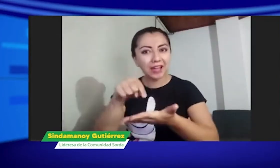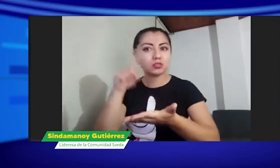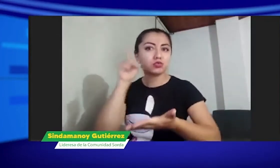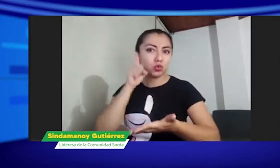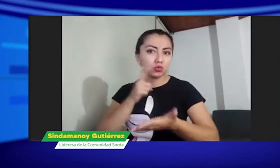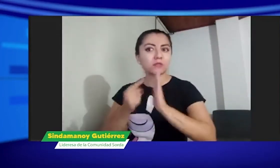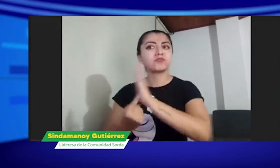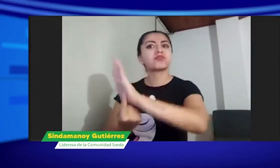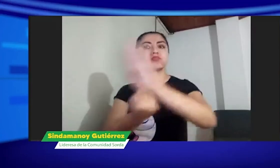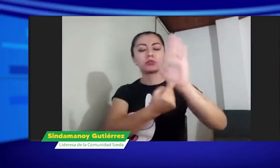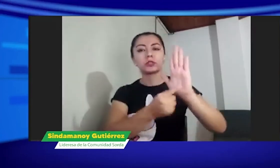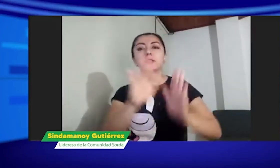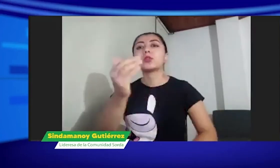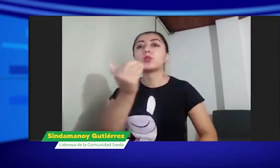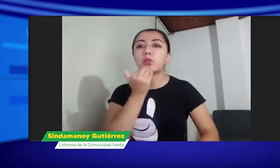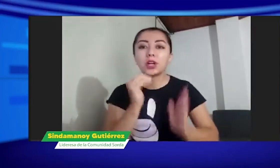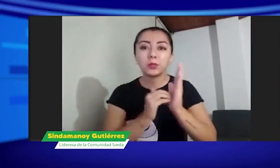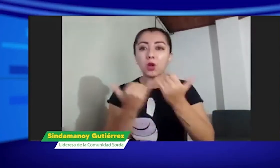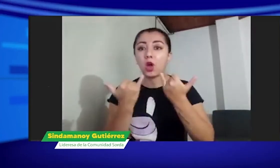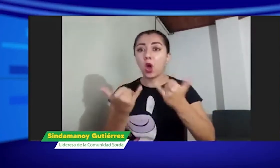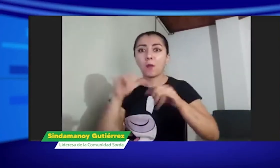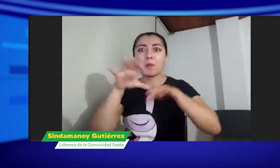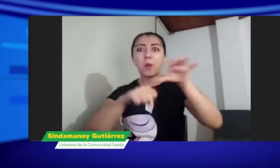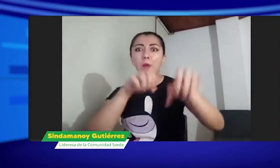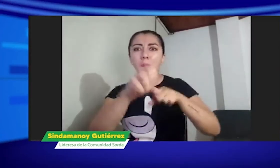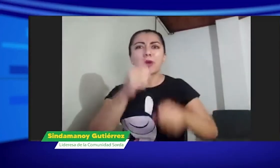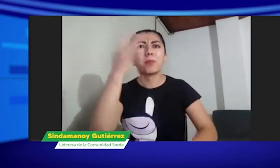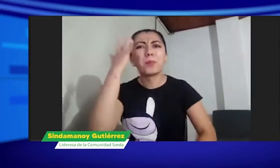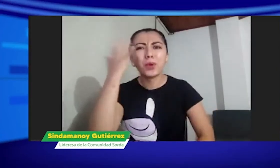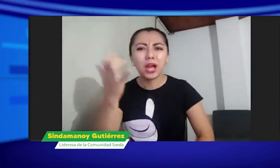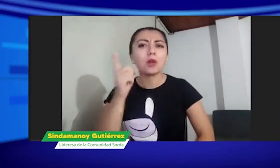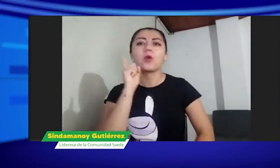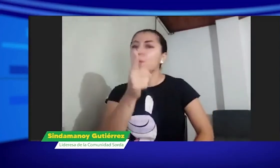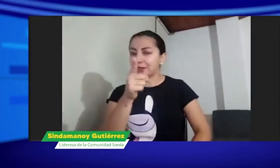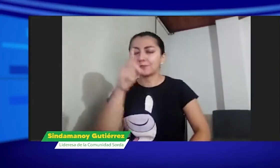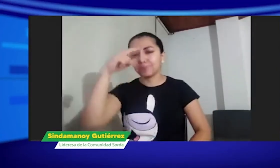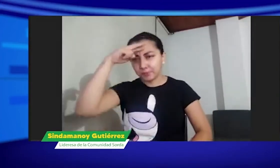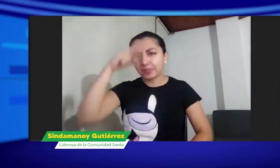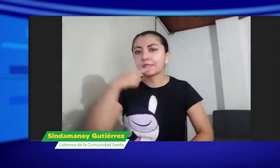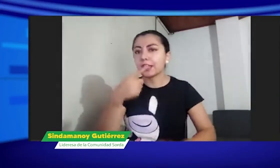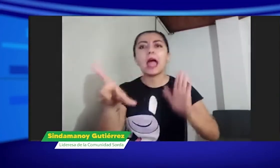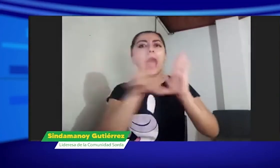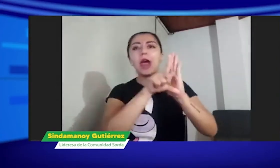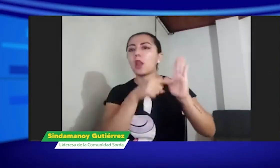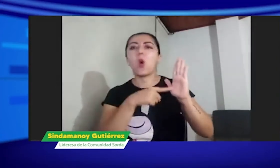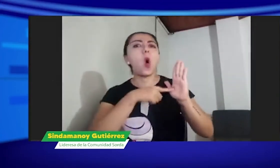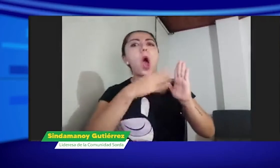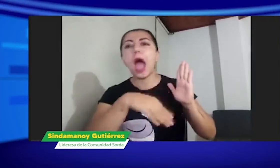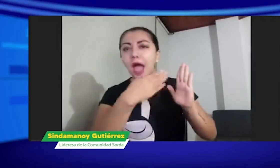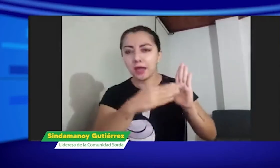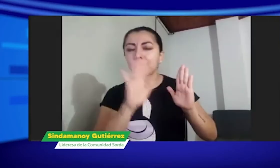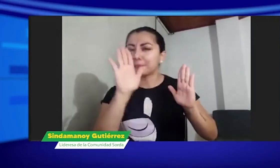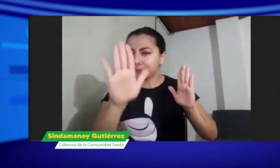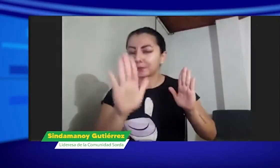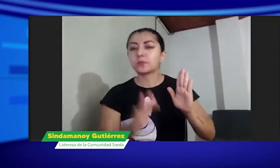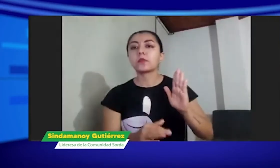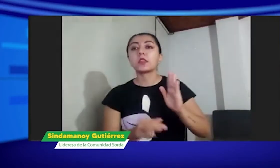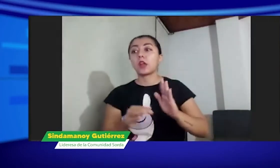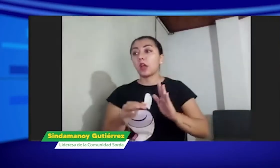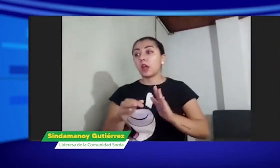esas posiciones de privilegio y la lengua de señas como tal. Entonces, no podemos permitir esa apropiación cultural, obviamente en